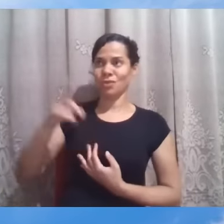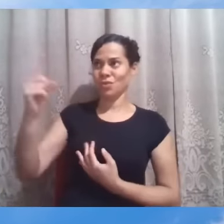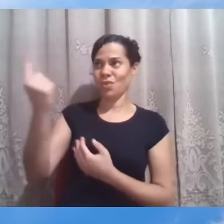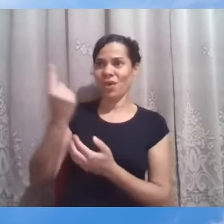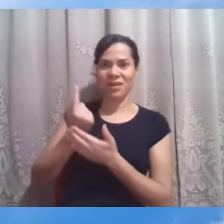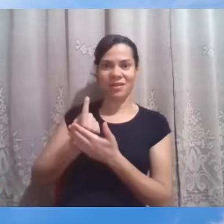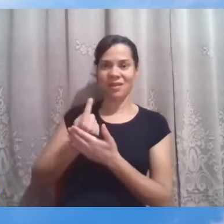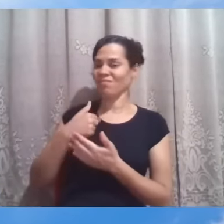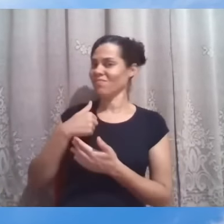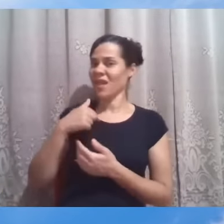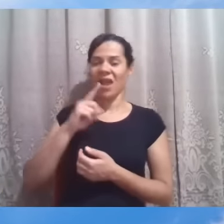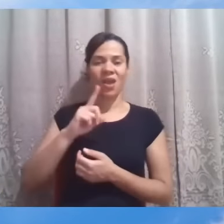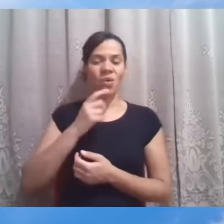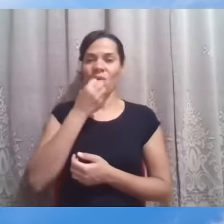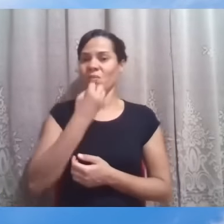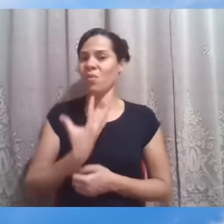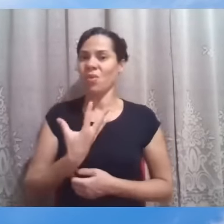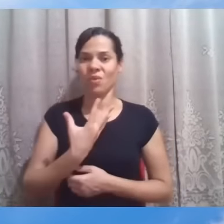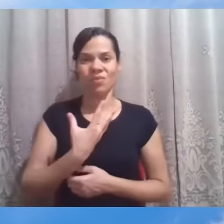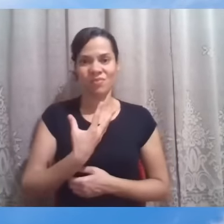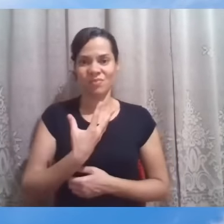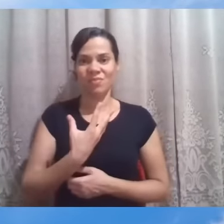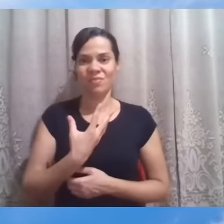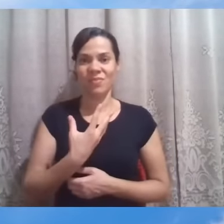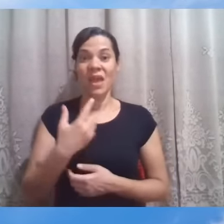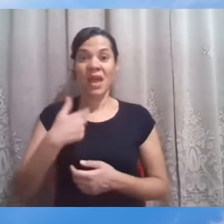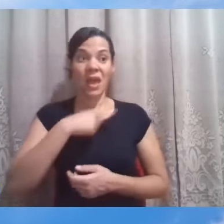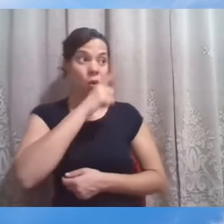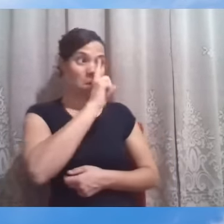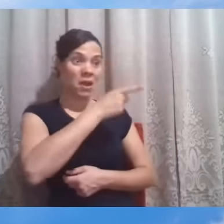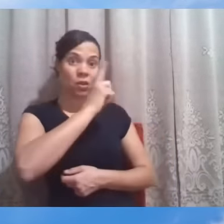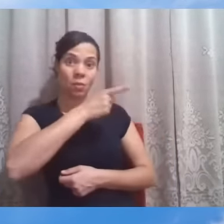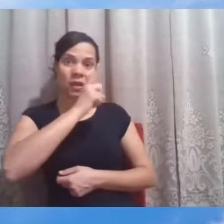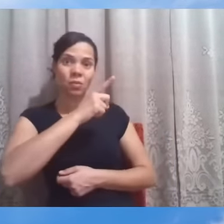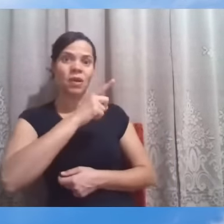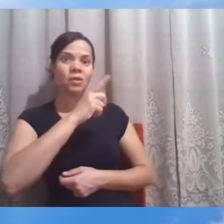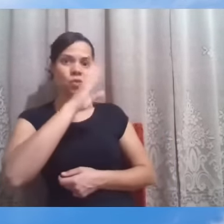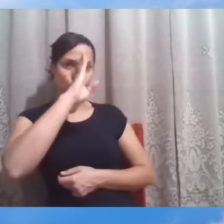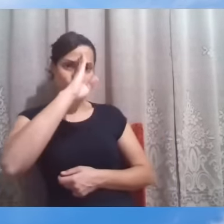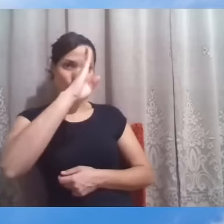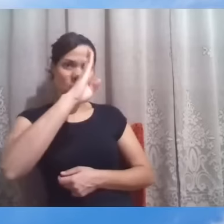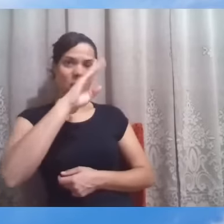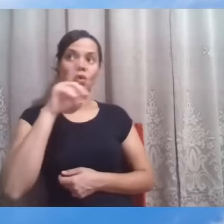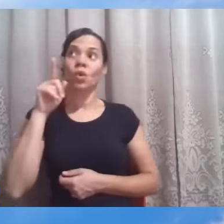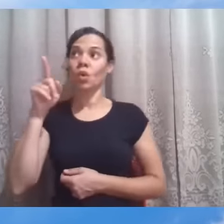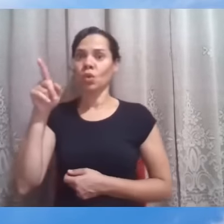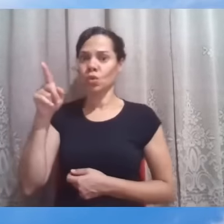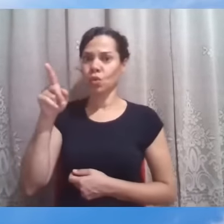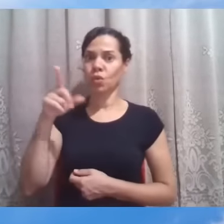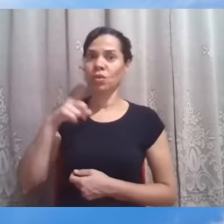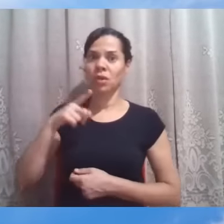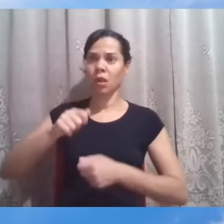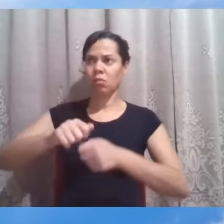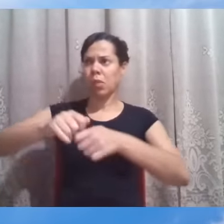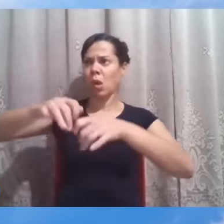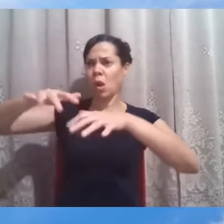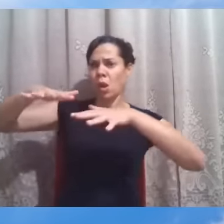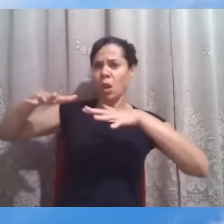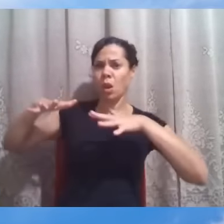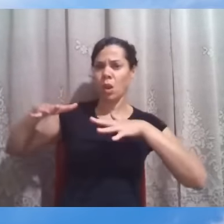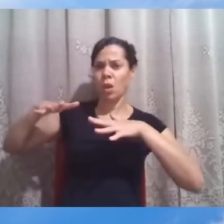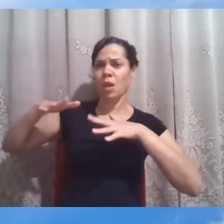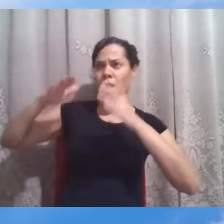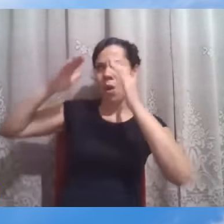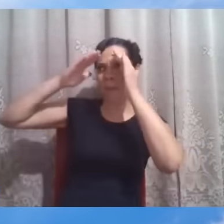soldados sobre as minhas ordens, basta eu dizer e eles vão e cumprem. Você deve ter legiões sobre as suas ordens, bastará uma